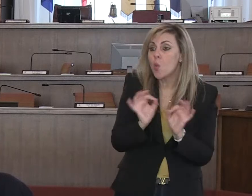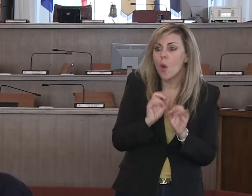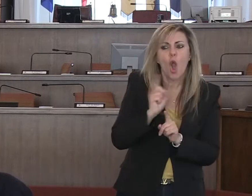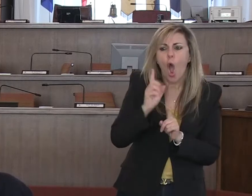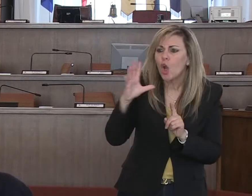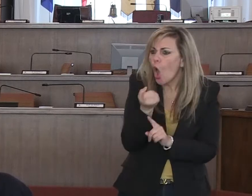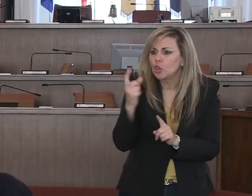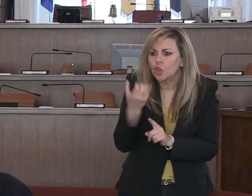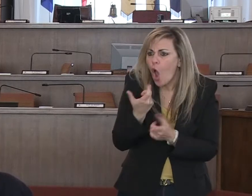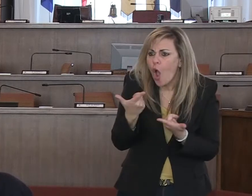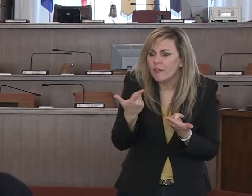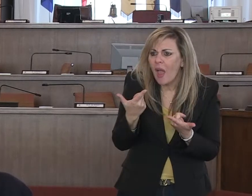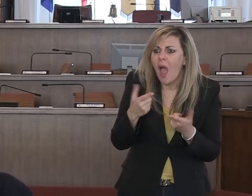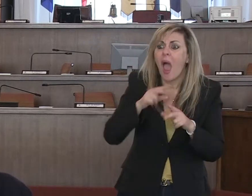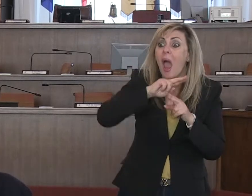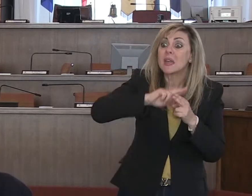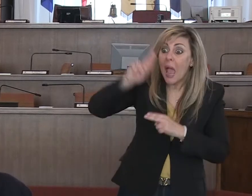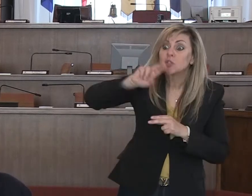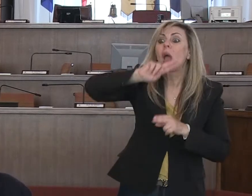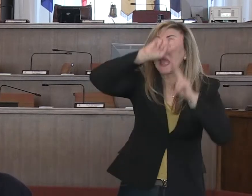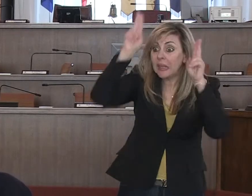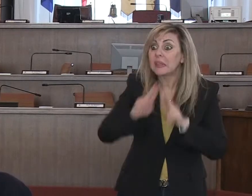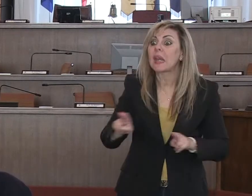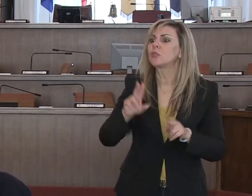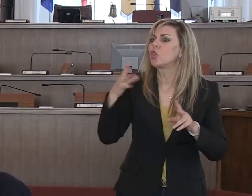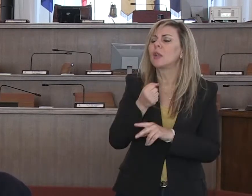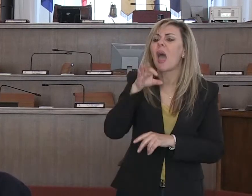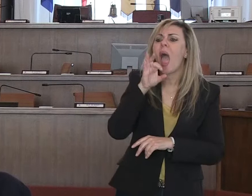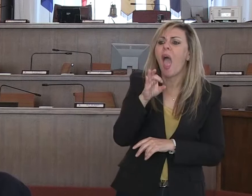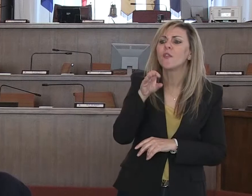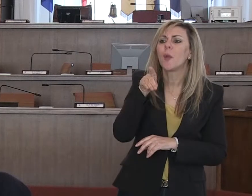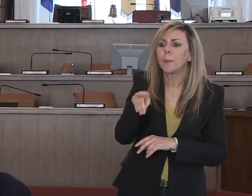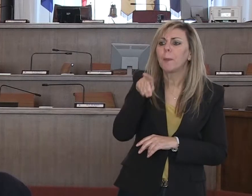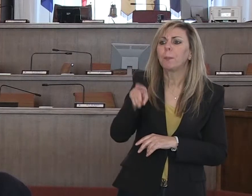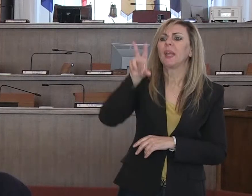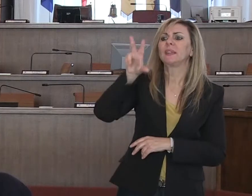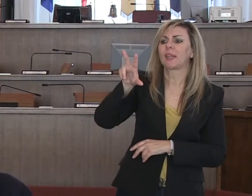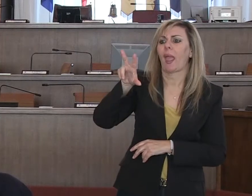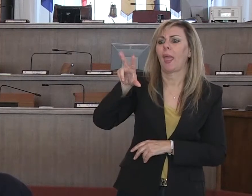trovano, ripeto, a livello nazionale e internazionale, sono le FPP3, che sono mascherine che